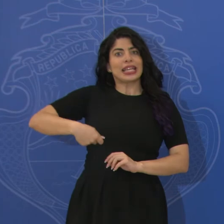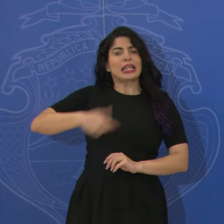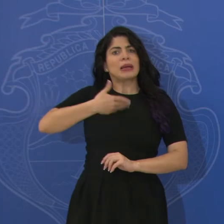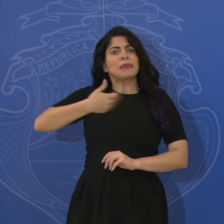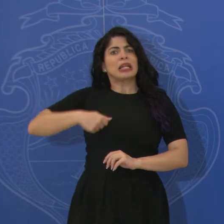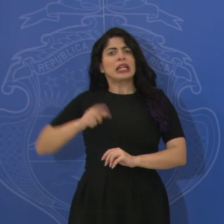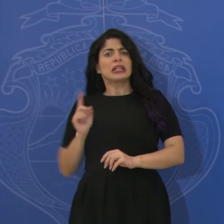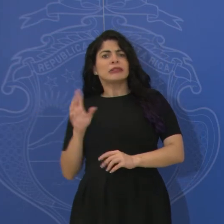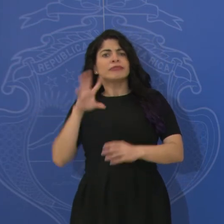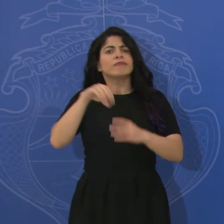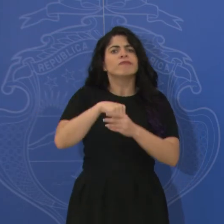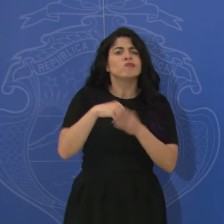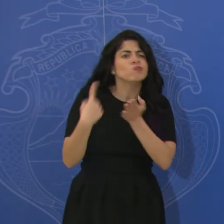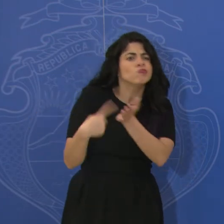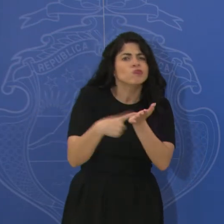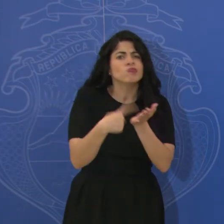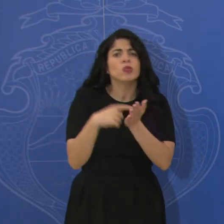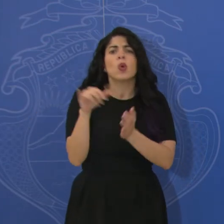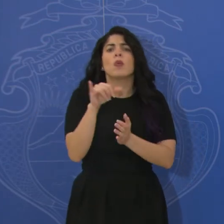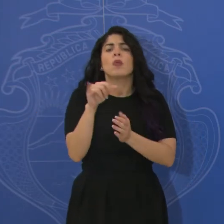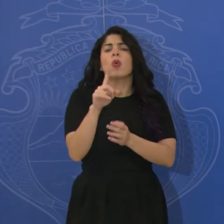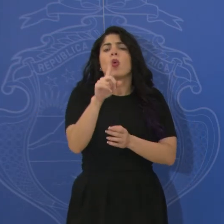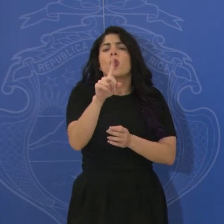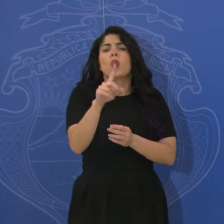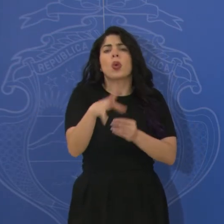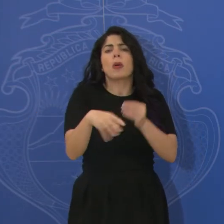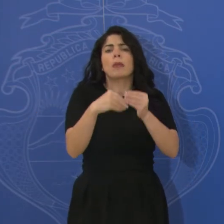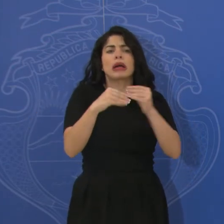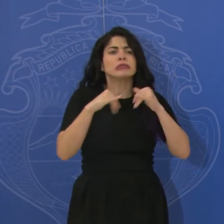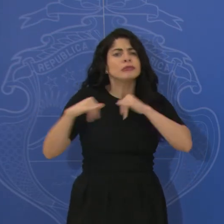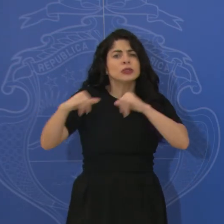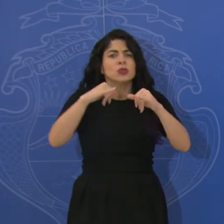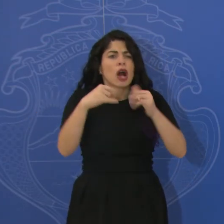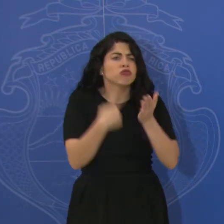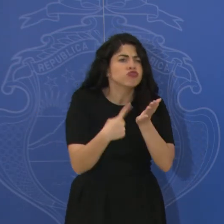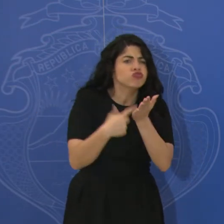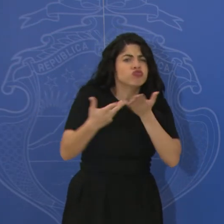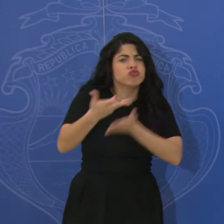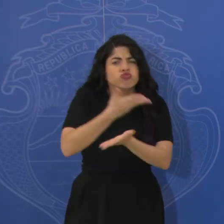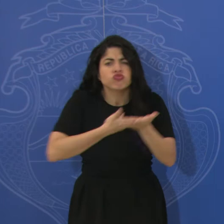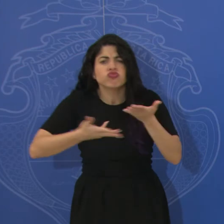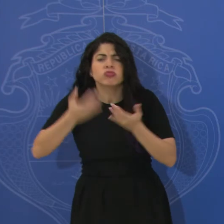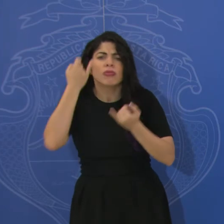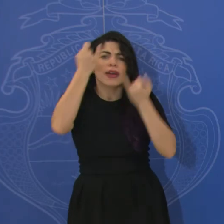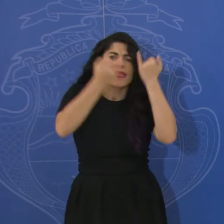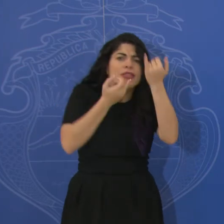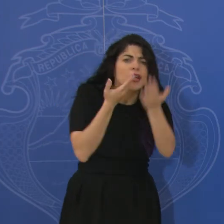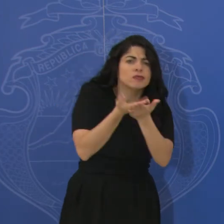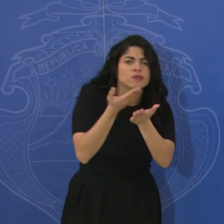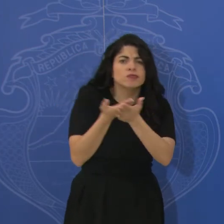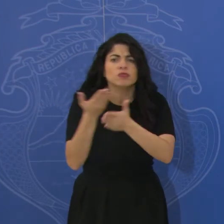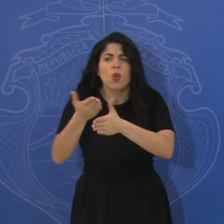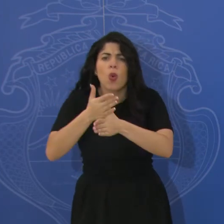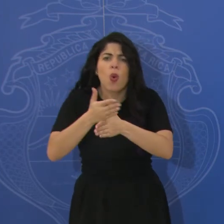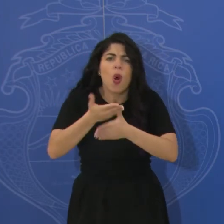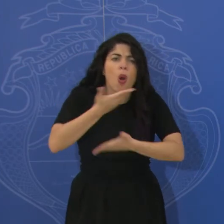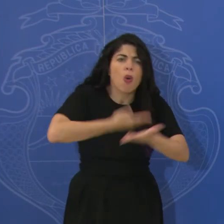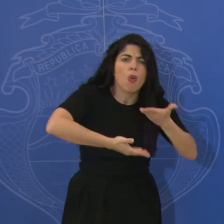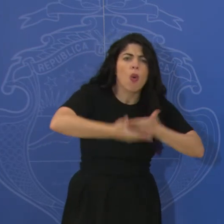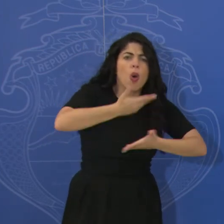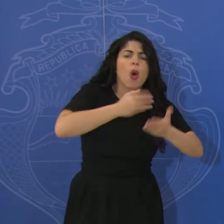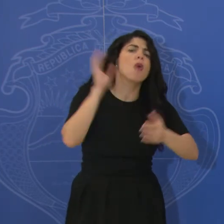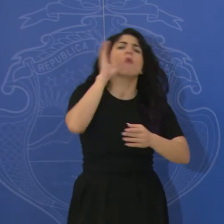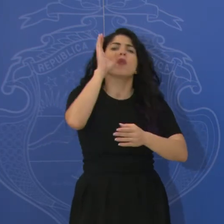metió a la conversa como uno más, aportando ideas, colaborando con llegar a acuerdos y